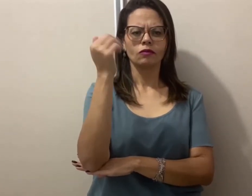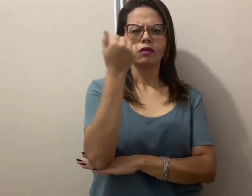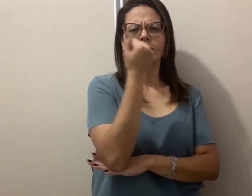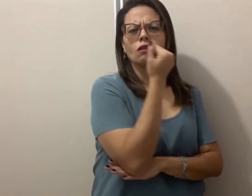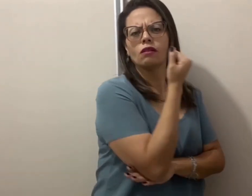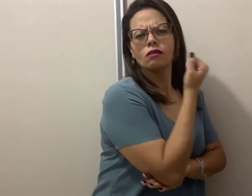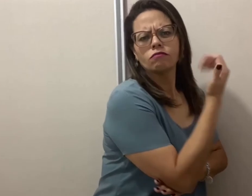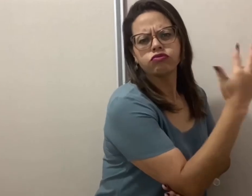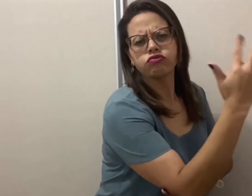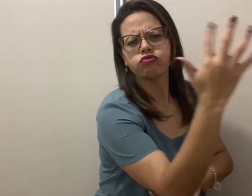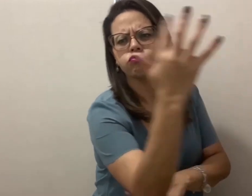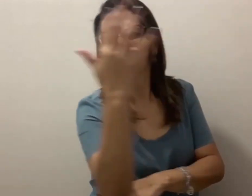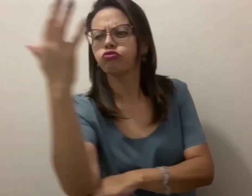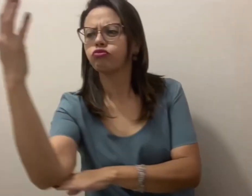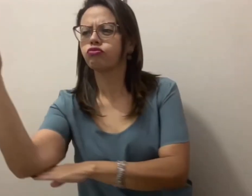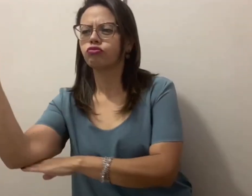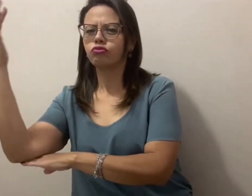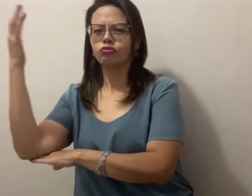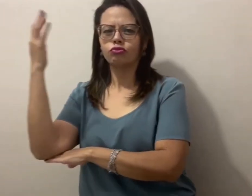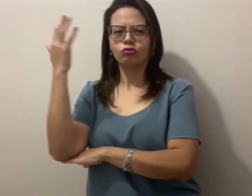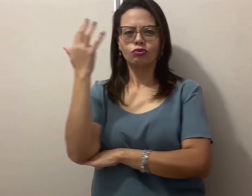Árvore. Floresta.